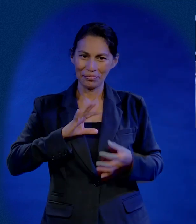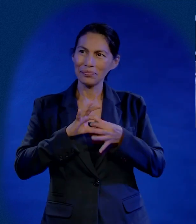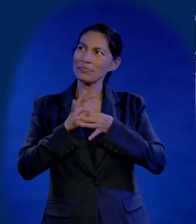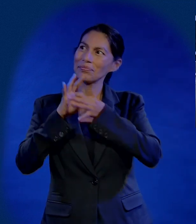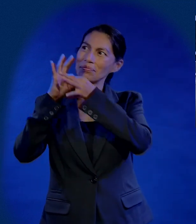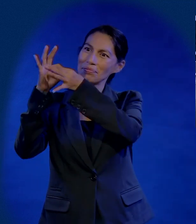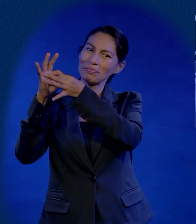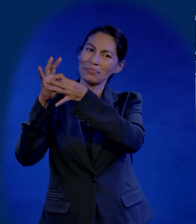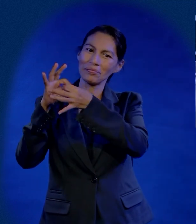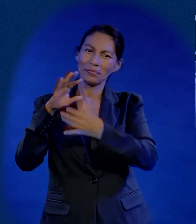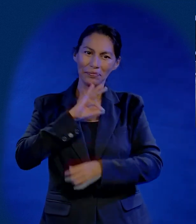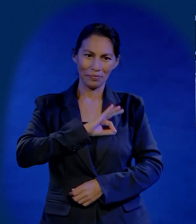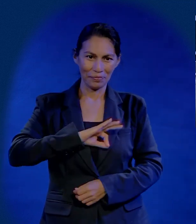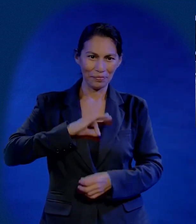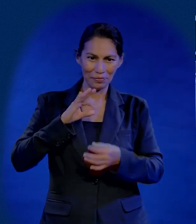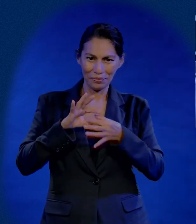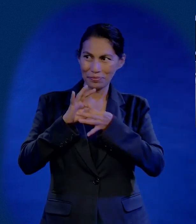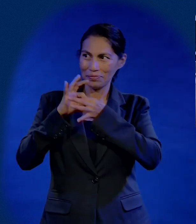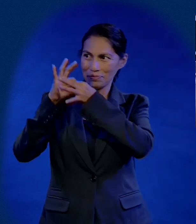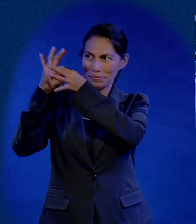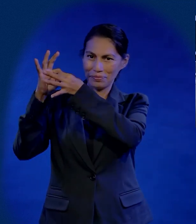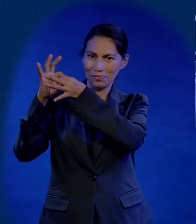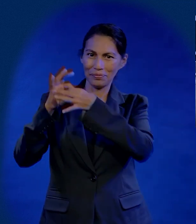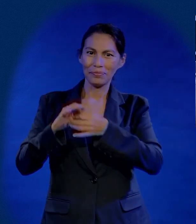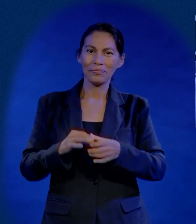Amén Dile al de al lado Sé muy feliz En Jesucristo